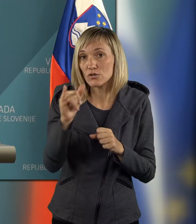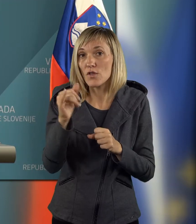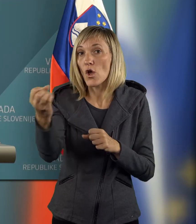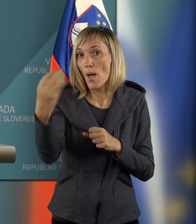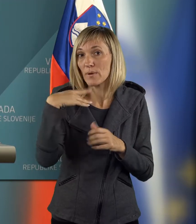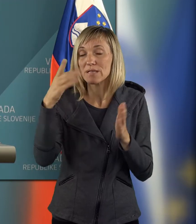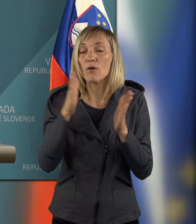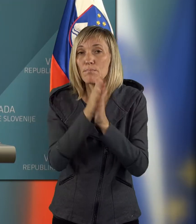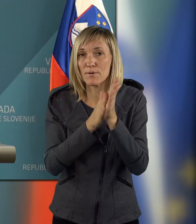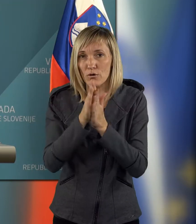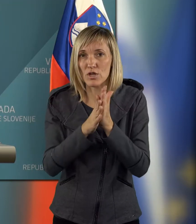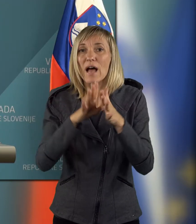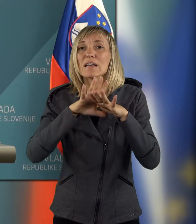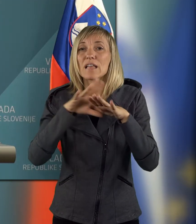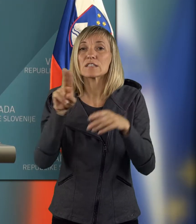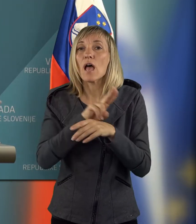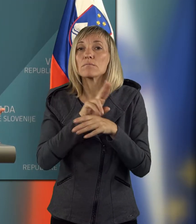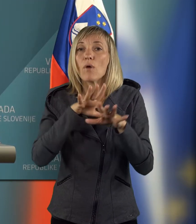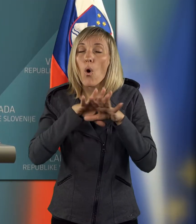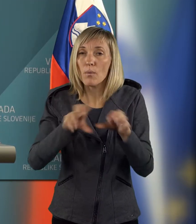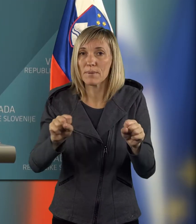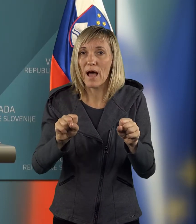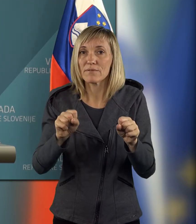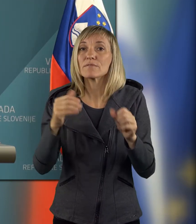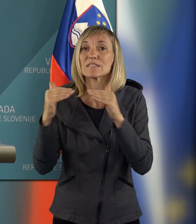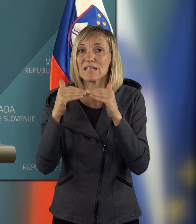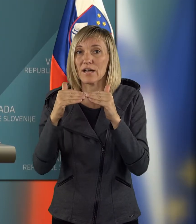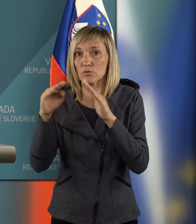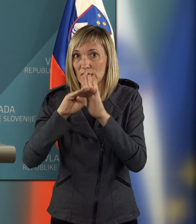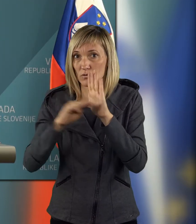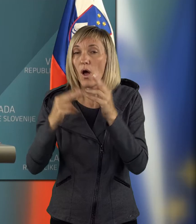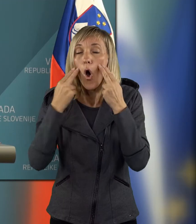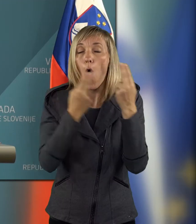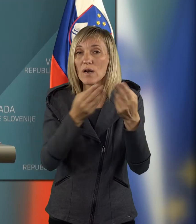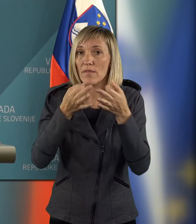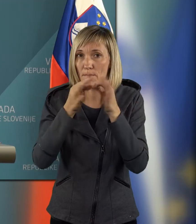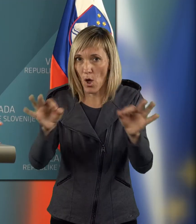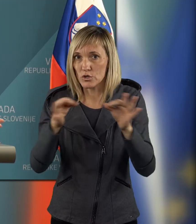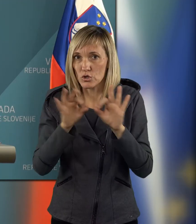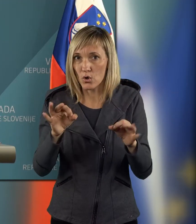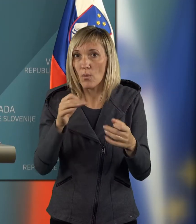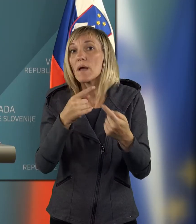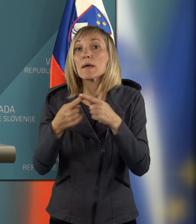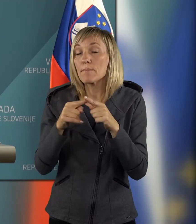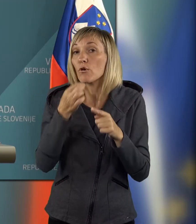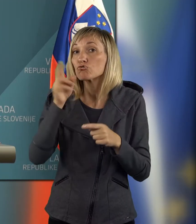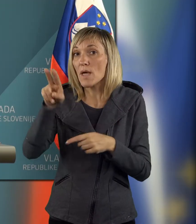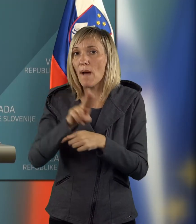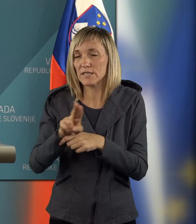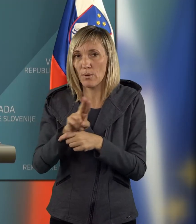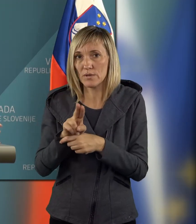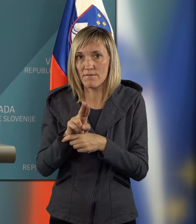poslov zahtevo, da se opravi v skladu z veljavno zakonodajo ogled prostorov in pogojev, če jih